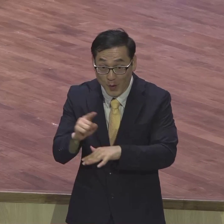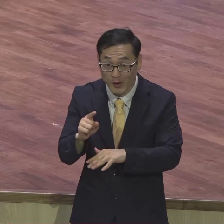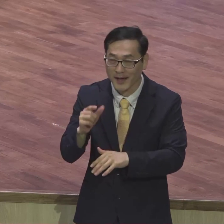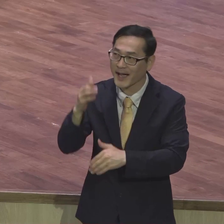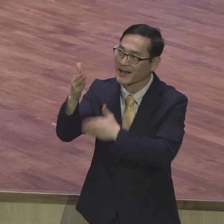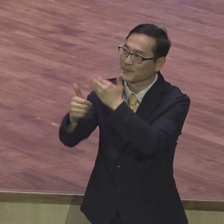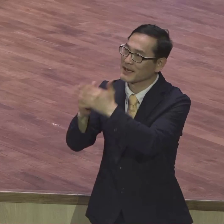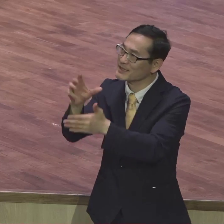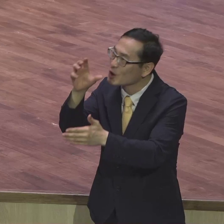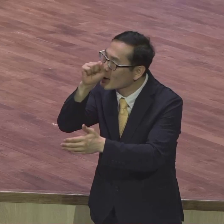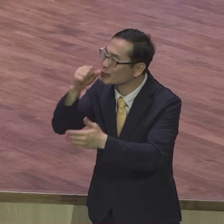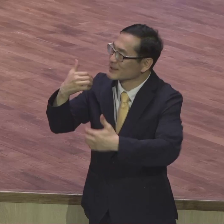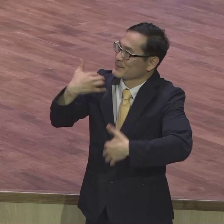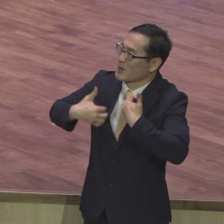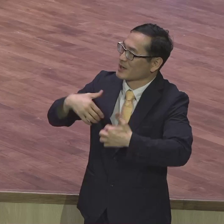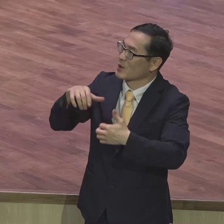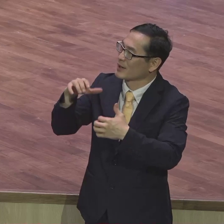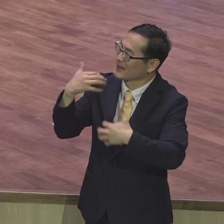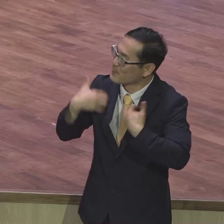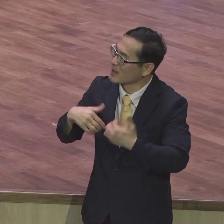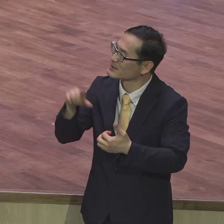분별하는 삶을 살게 되어 있습니다.